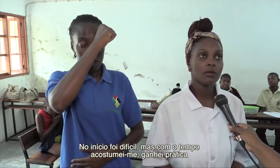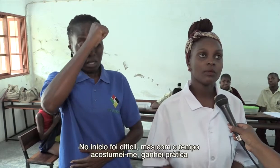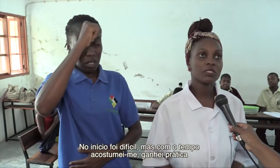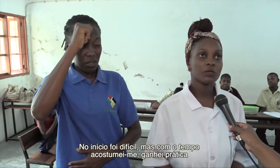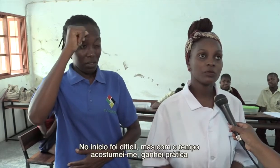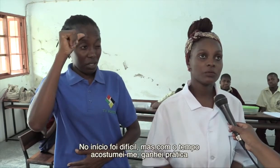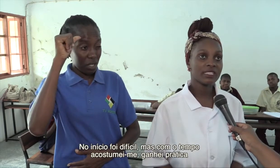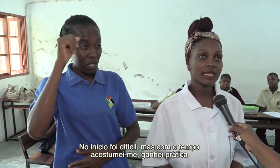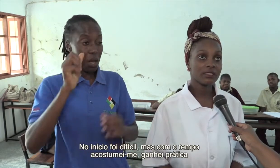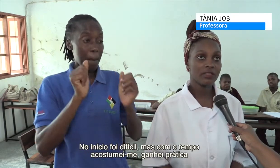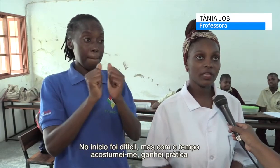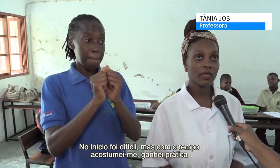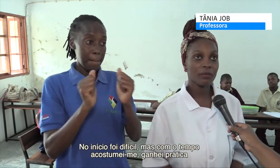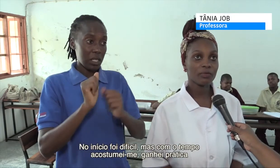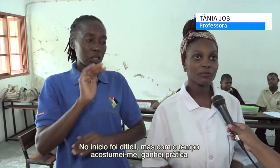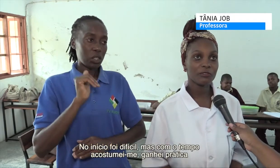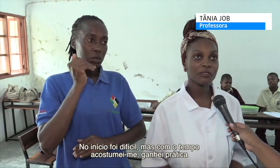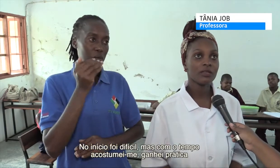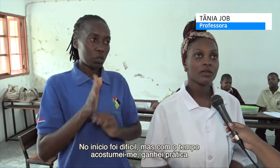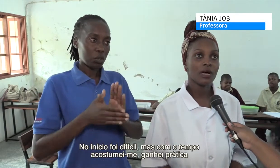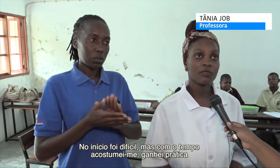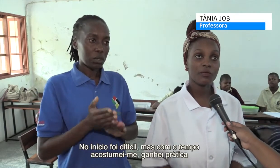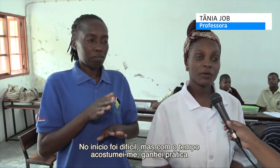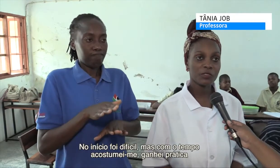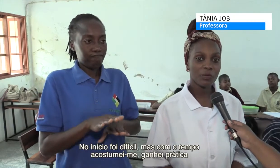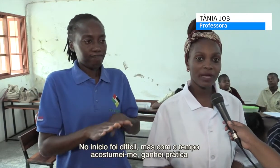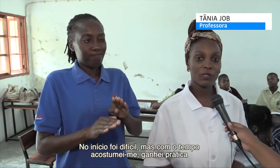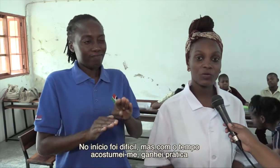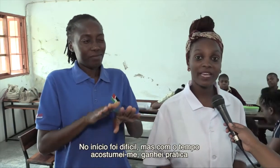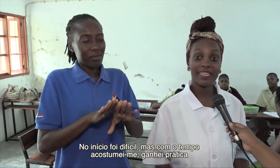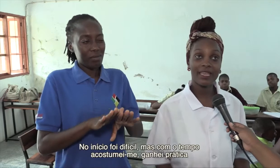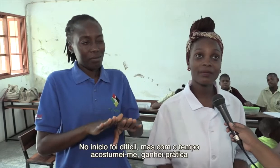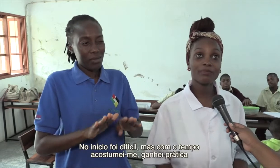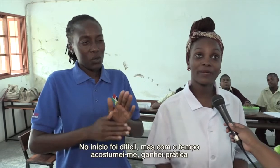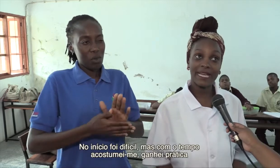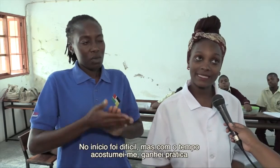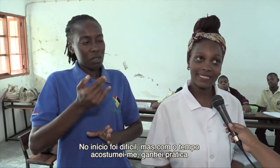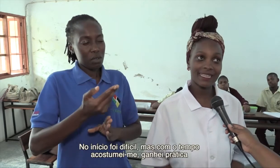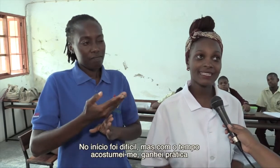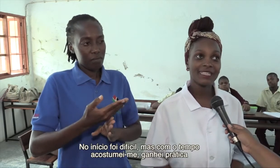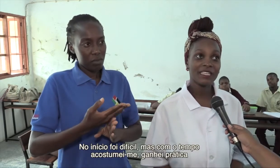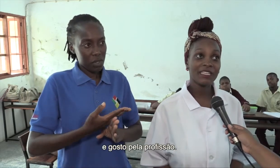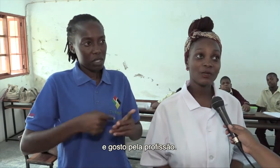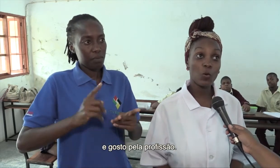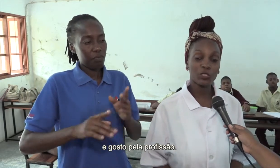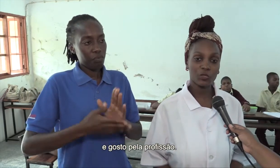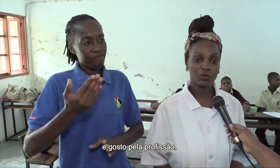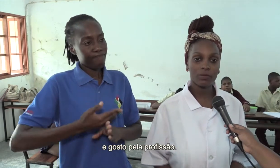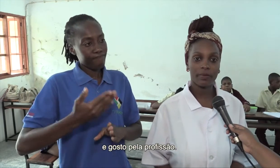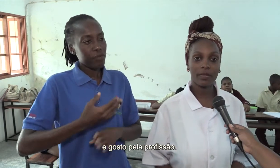mas com o passar do tempo fui me acostumando e ganhei prática e gosto pela